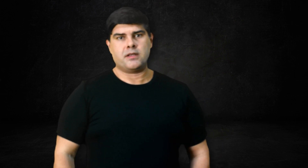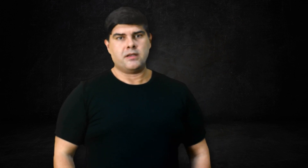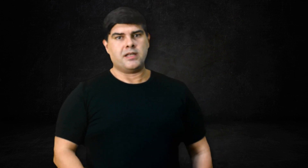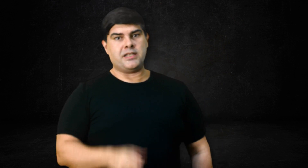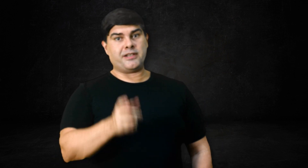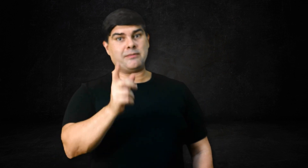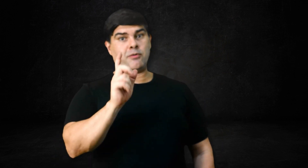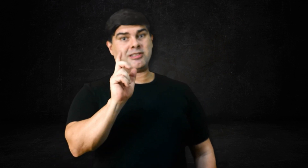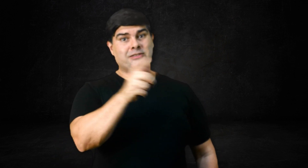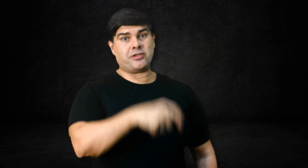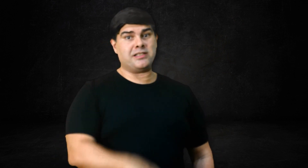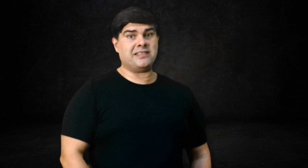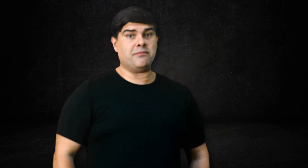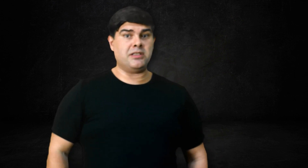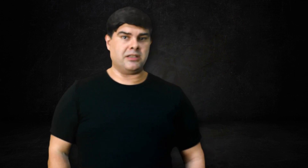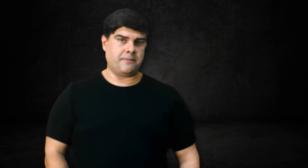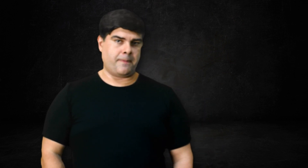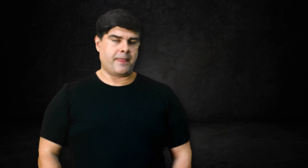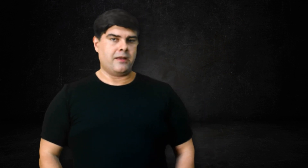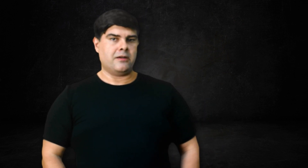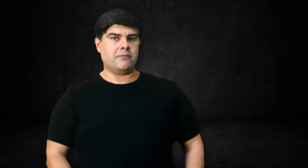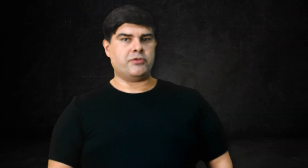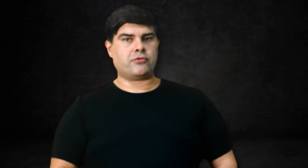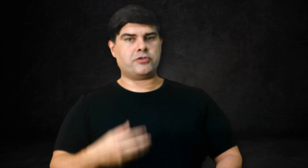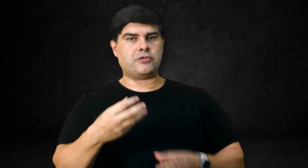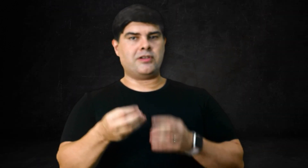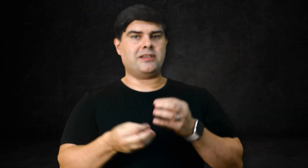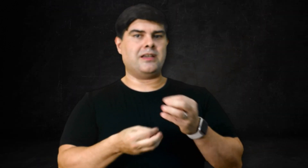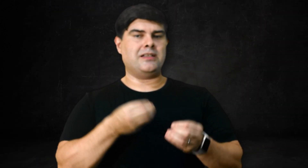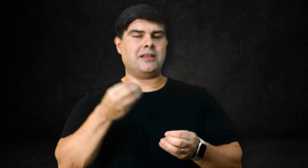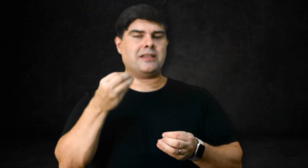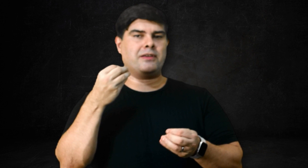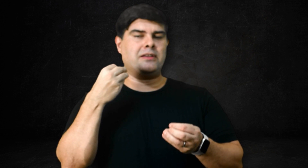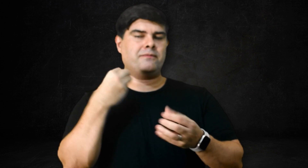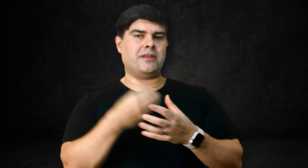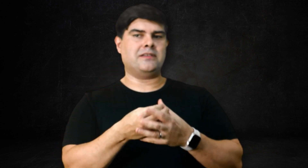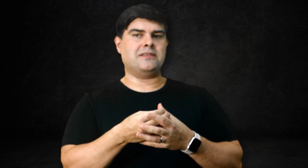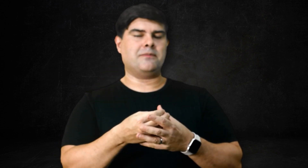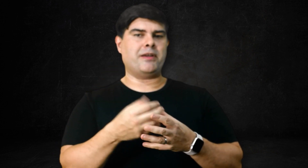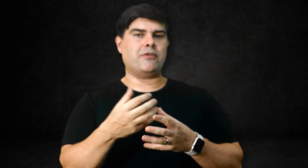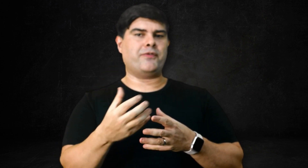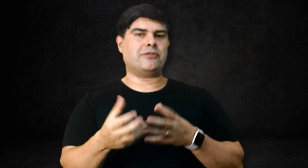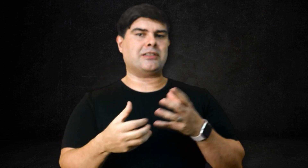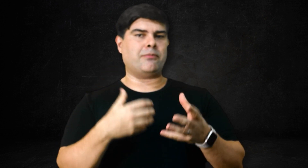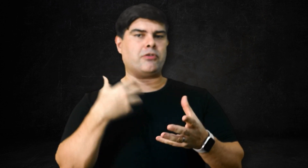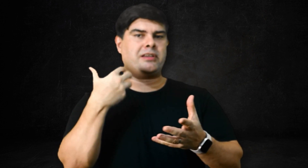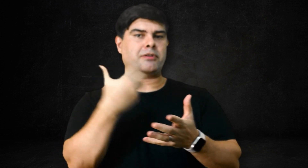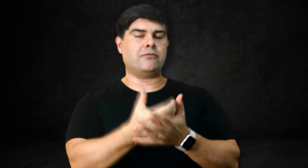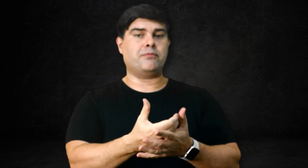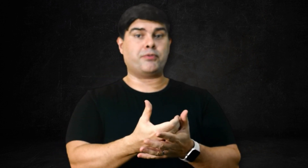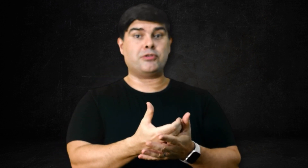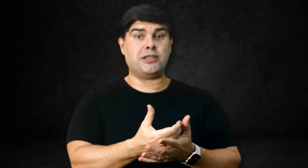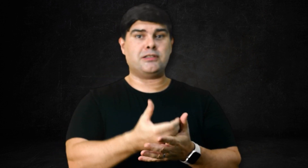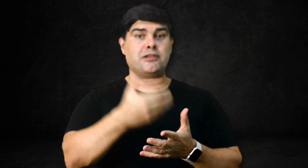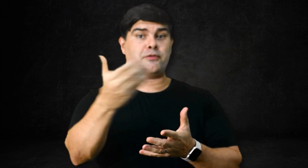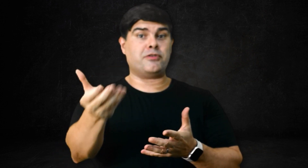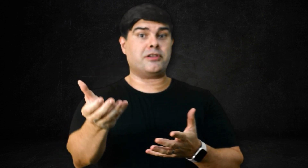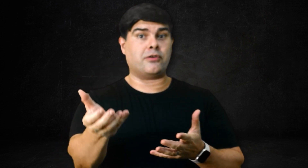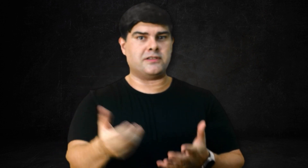Ele vai também aumentar a sua glicemia. Pois o cortisol desempenha um efeito catabólico, quebrando proteína e transformando em glicose.